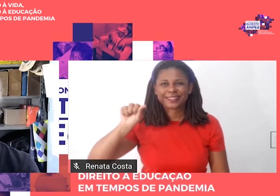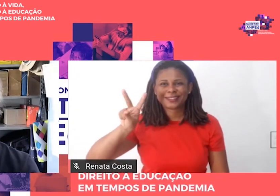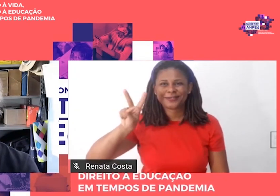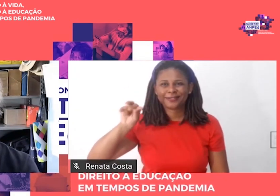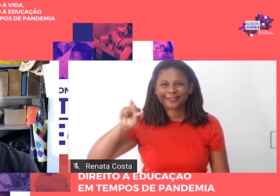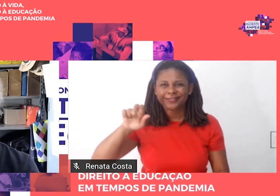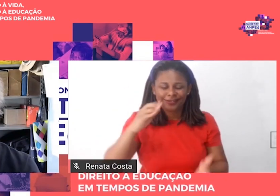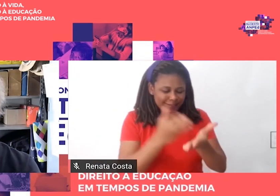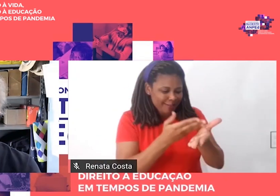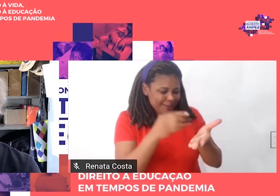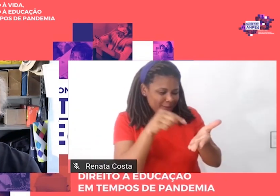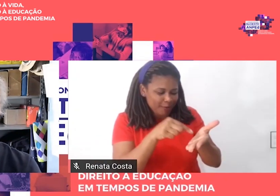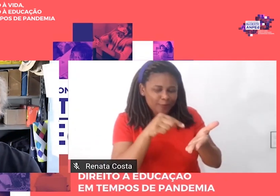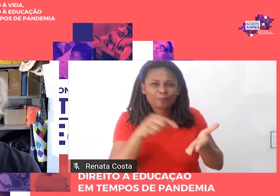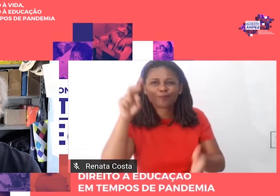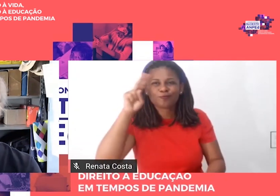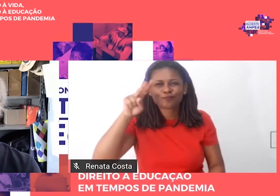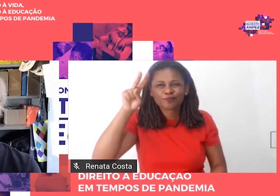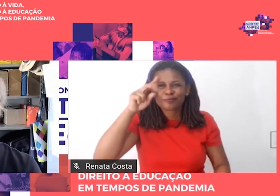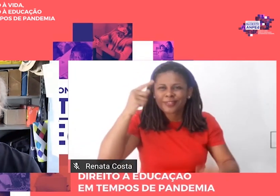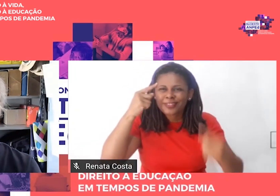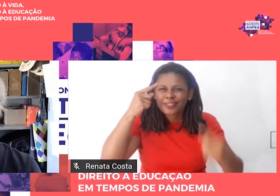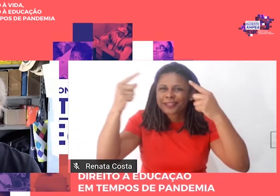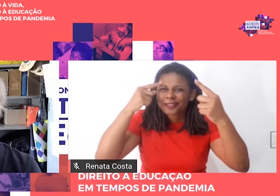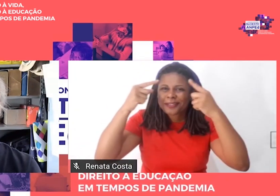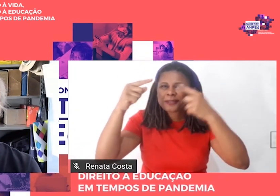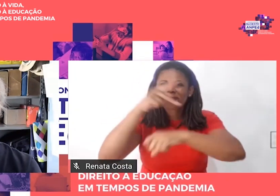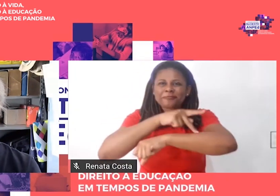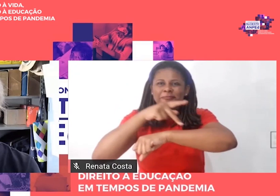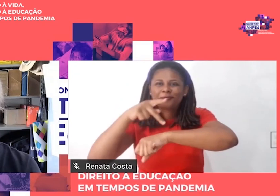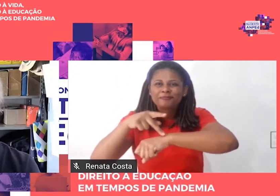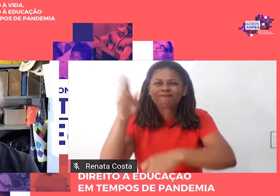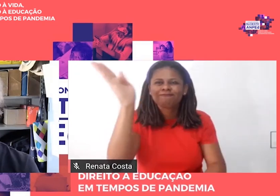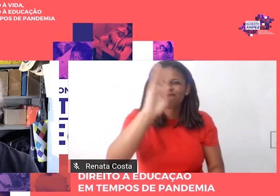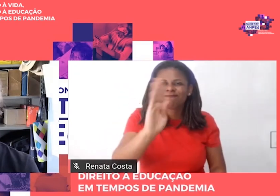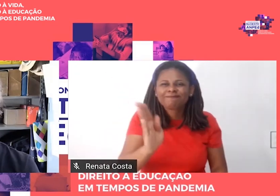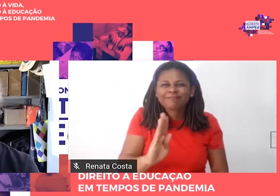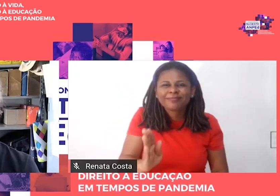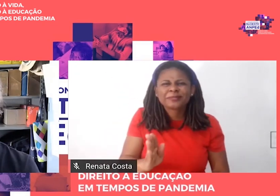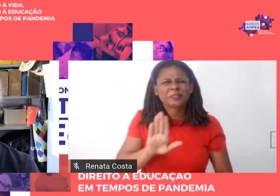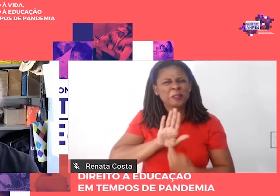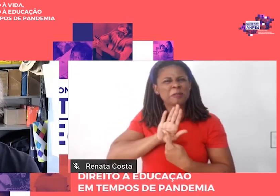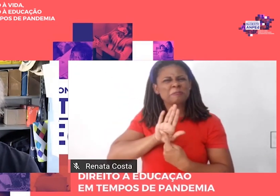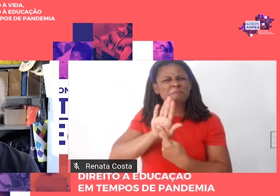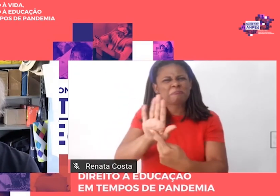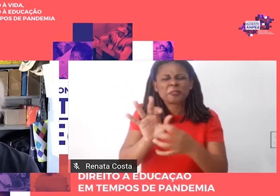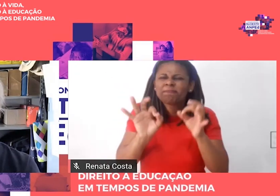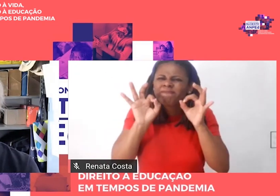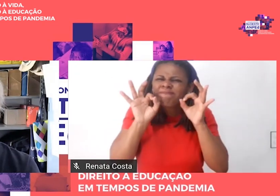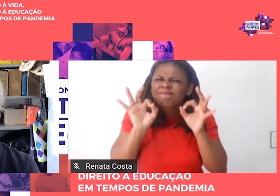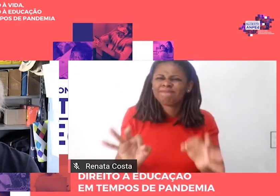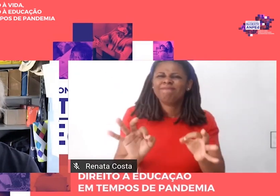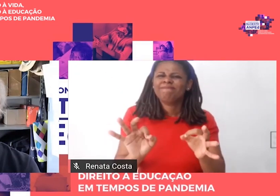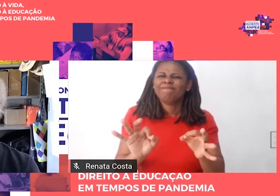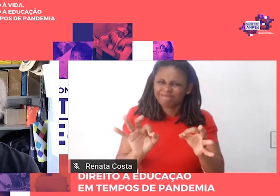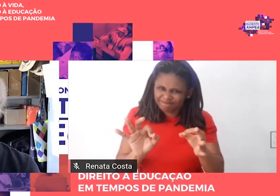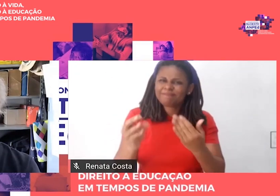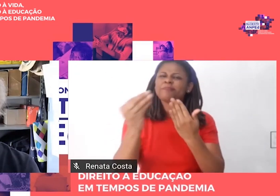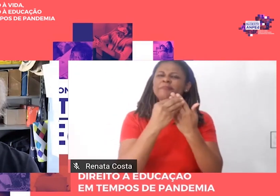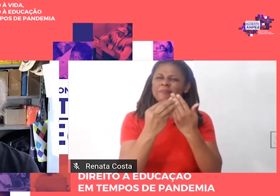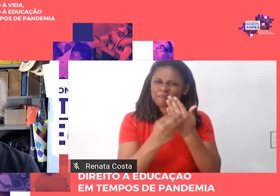no Brasil de Saviani é obra indeclinável de referência, mas também tem a